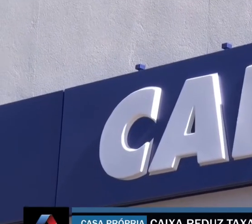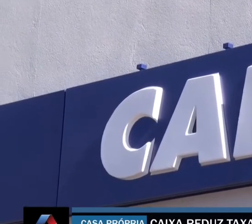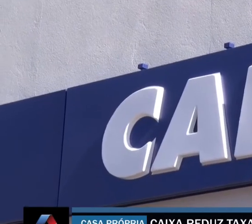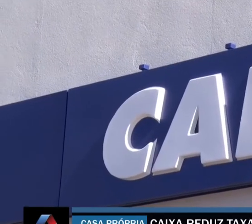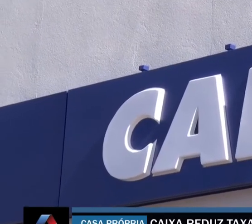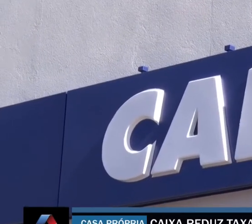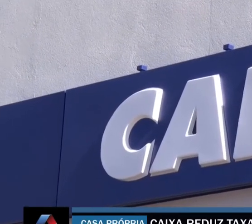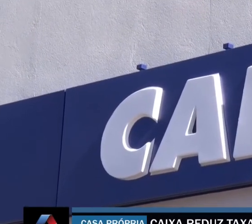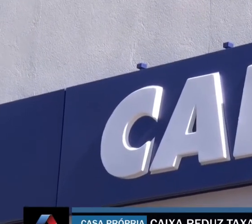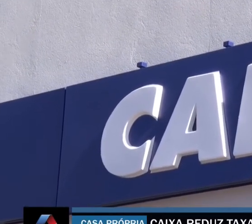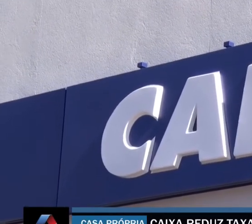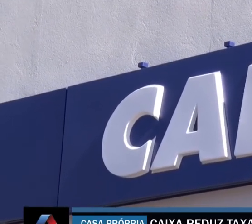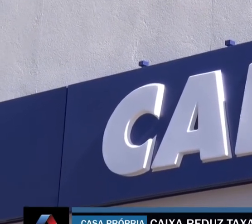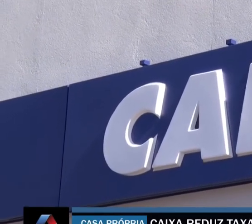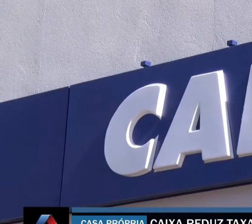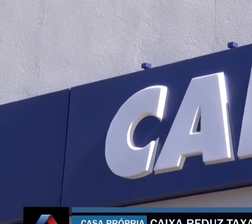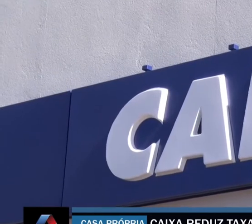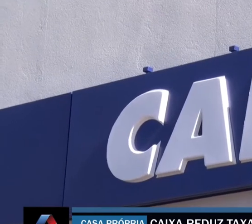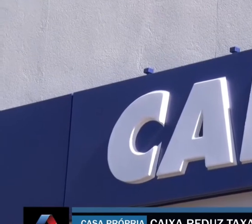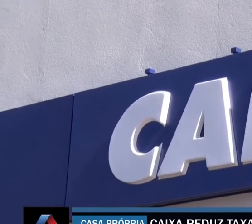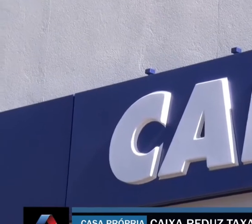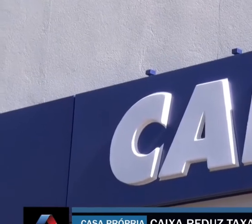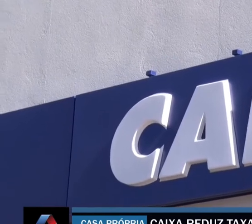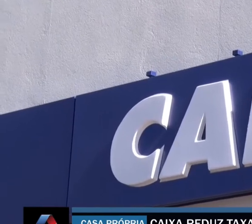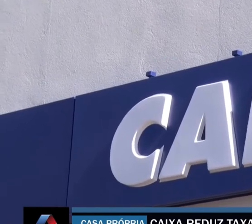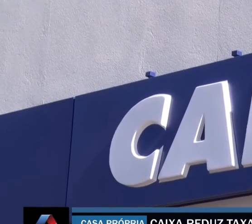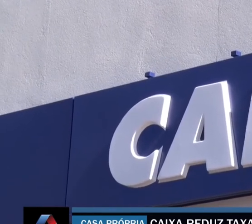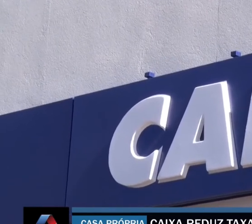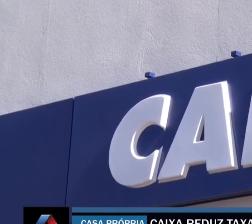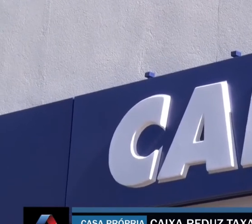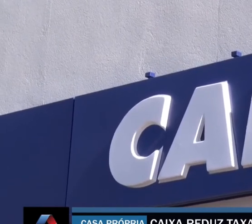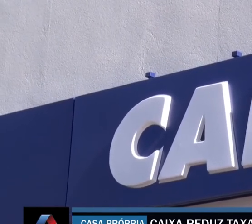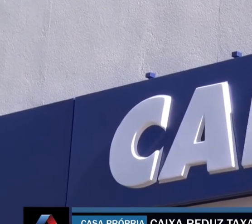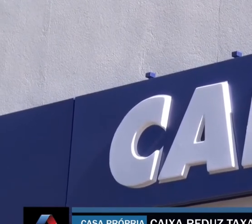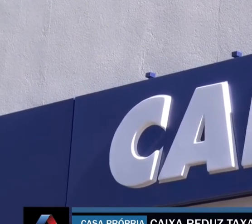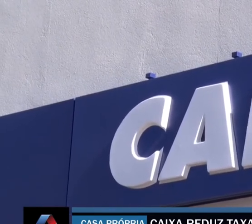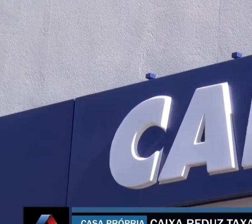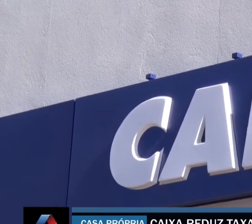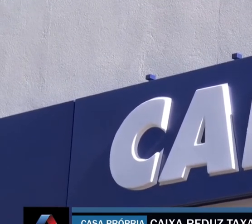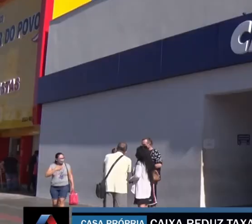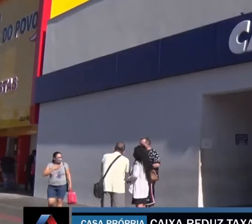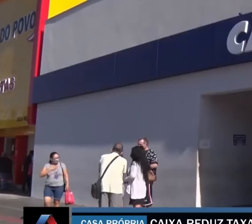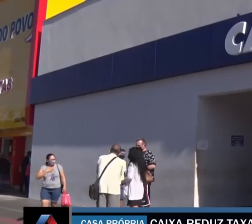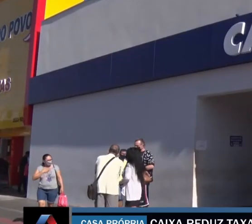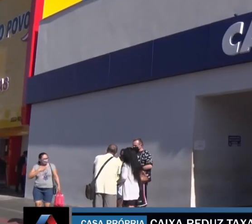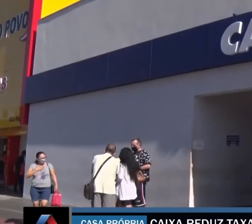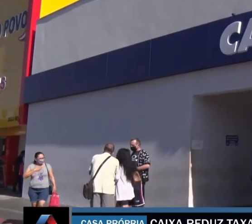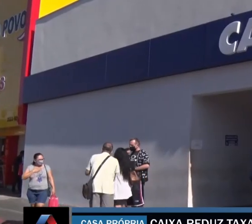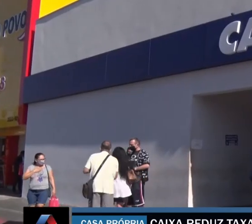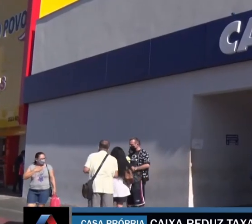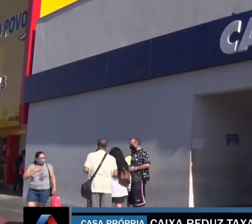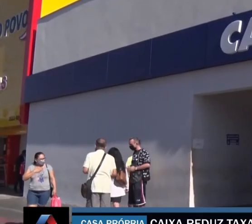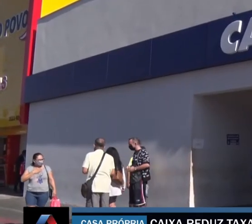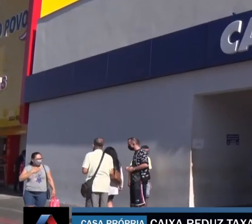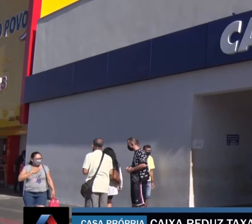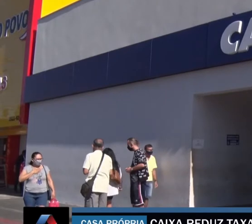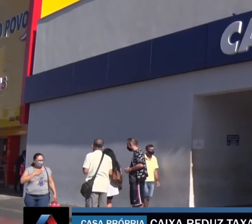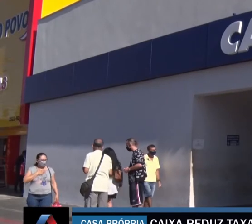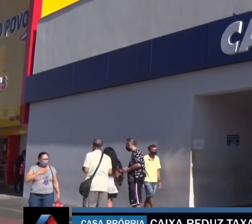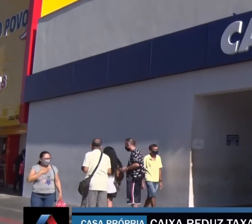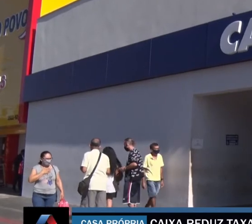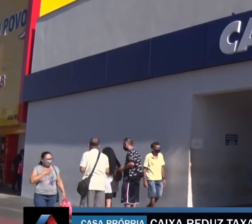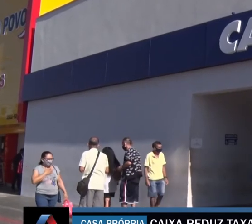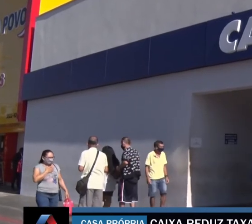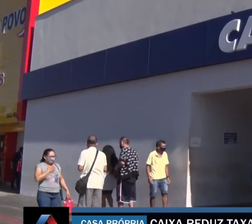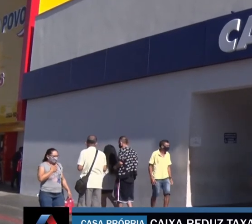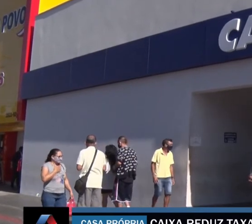registrou aumento de lucros e segue como a maior financiadora de casa própria no país, com 67,1% de